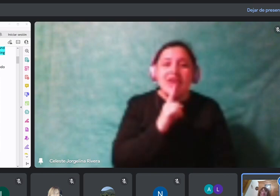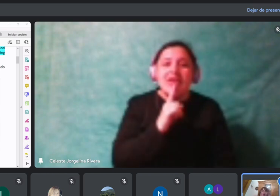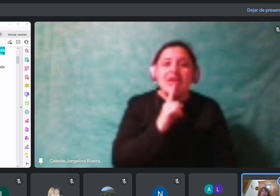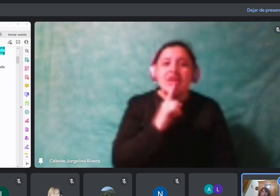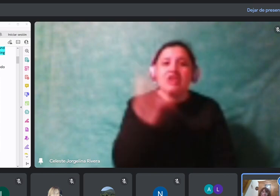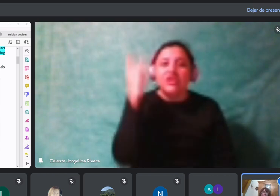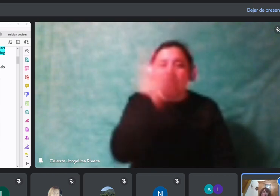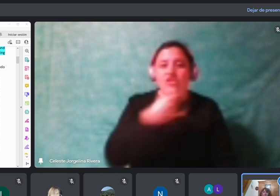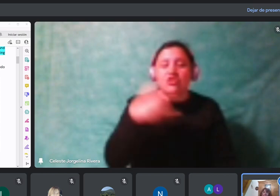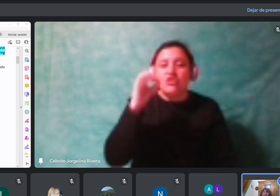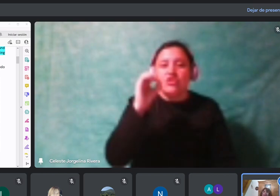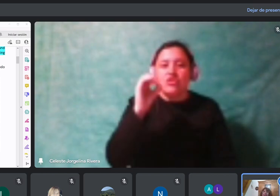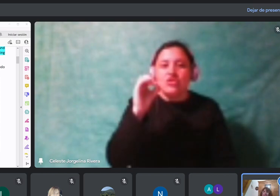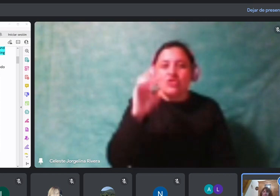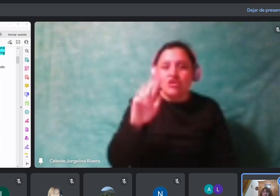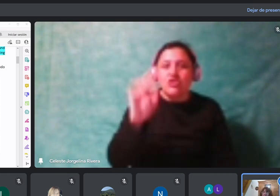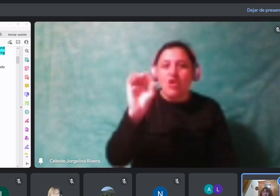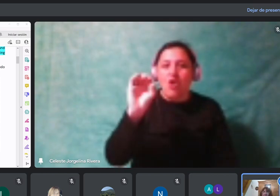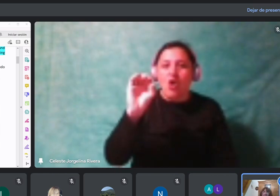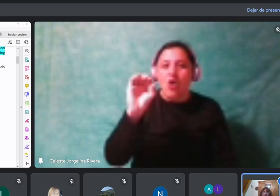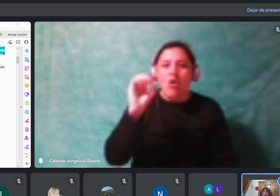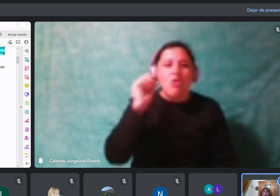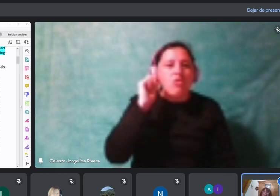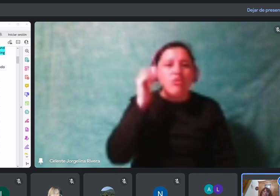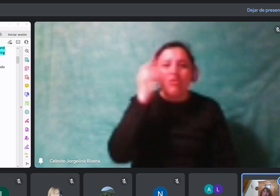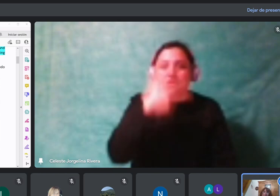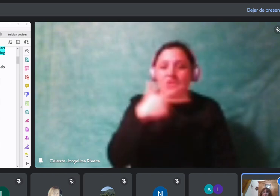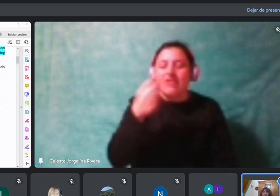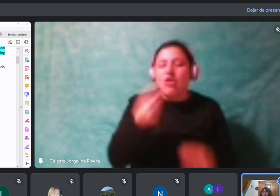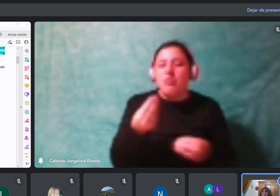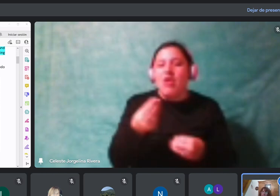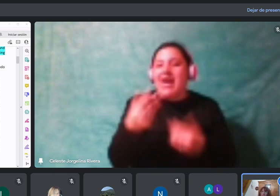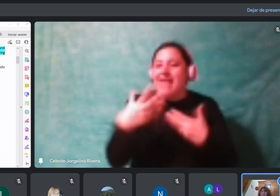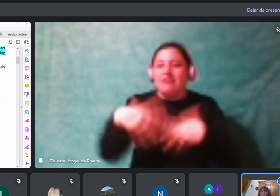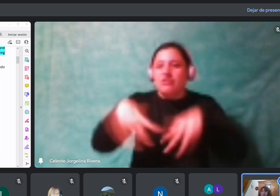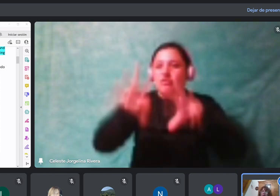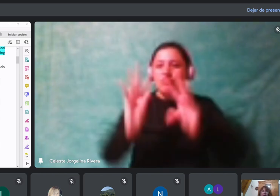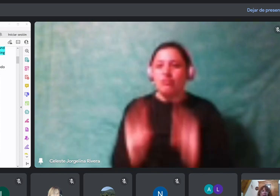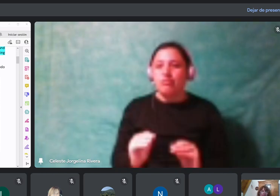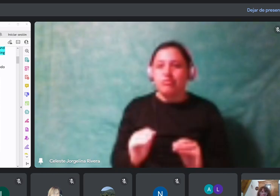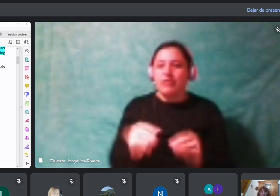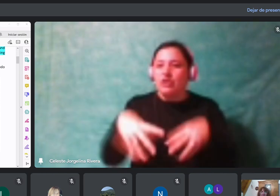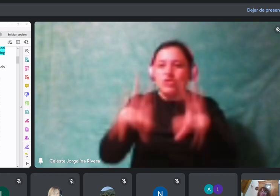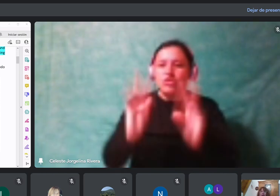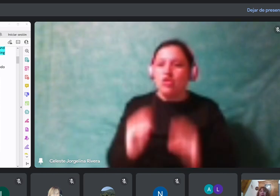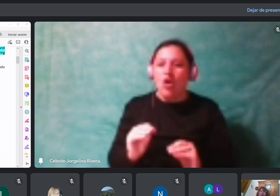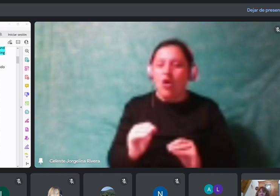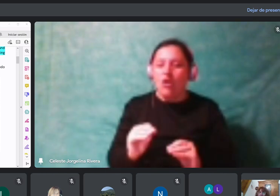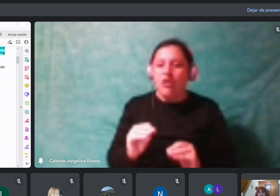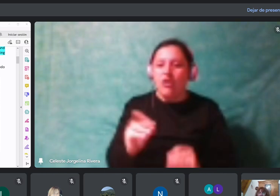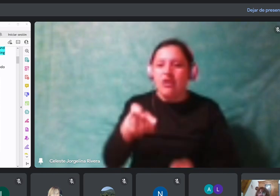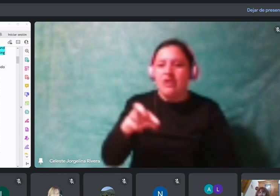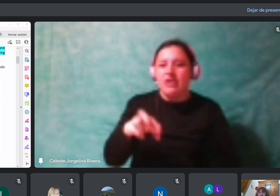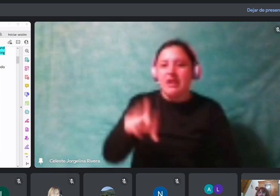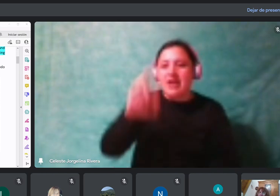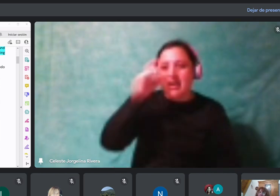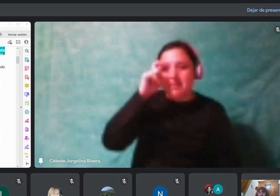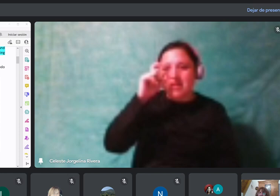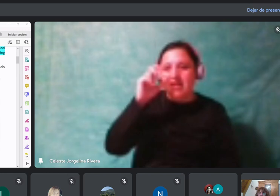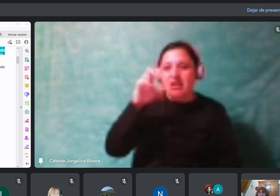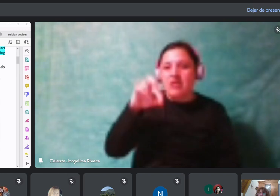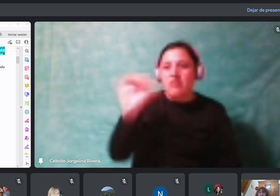en todo, no es solamente a través, sino es en todo. Claro, tenés esa confusión